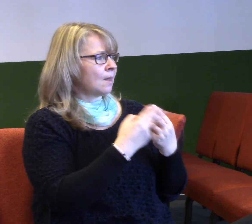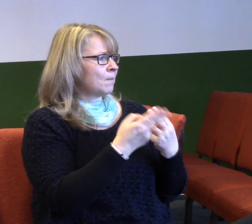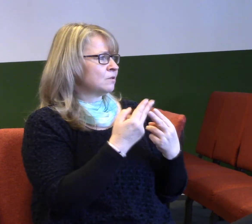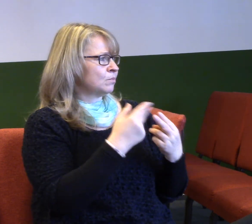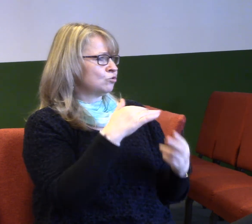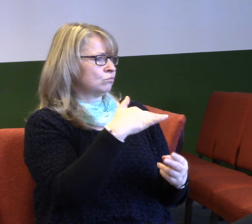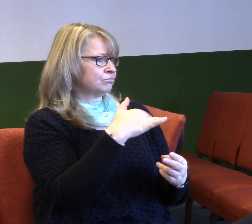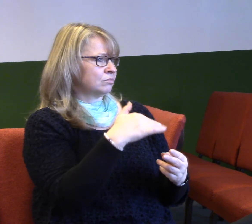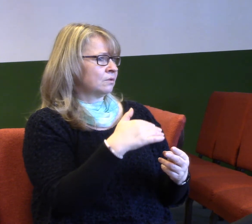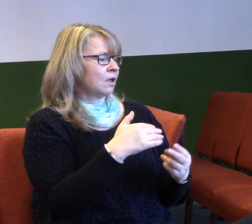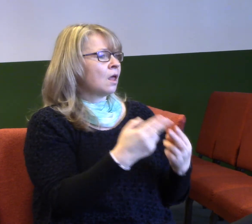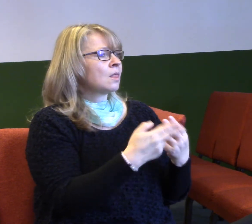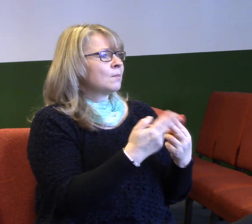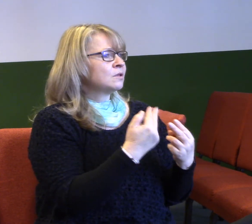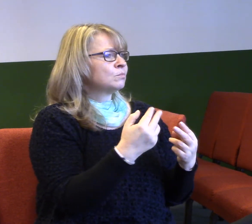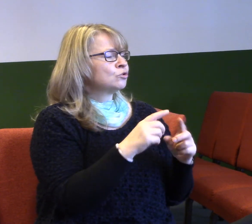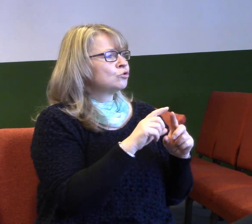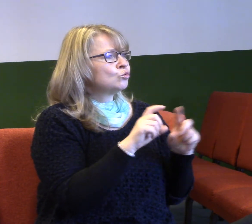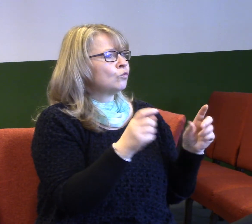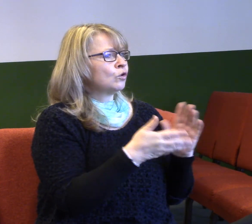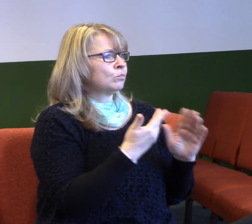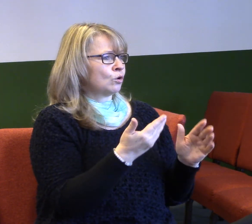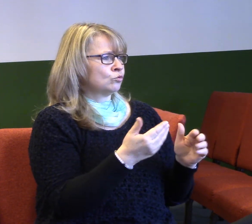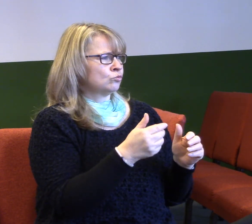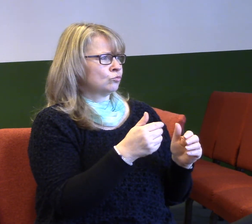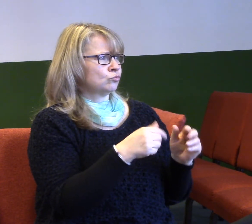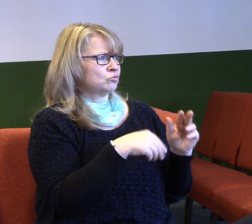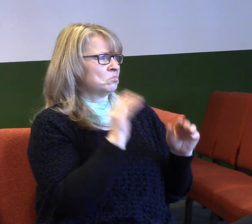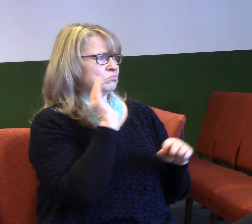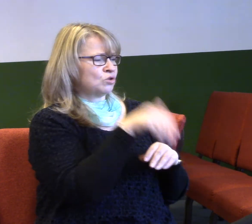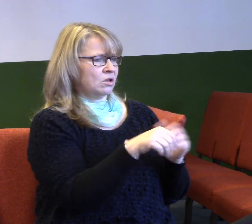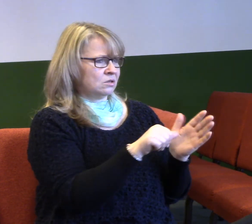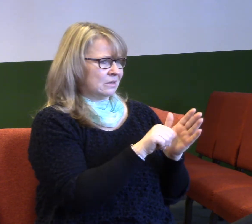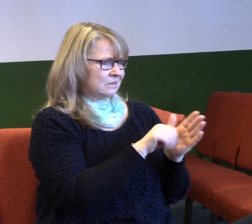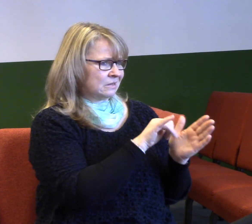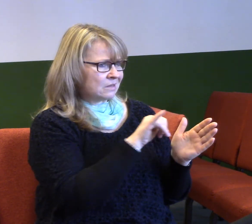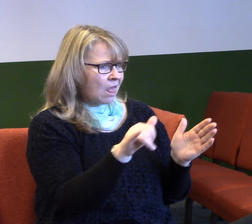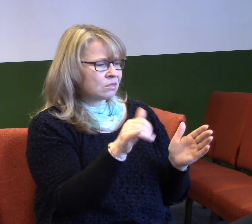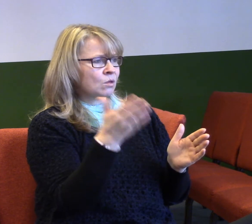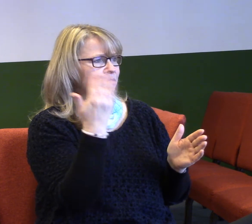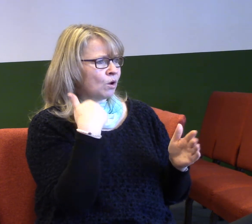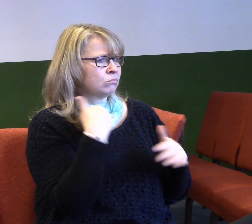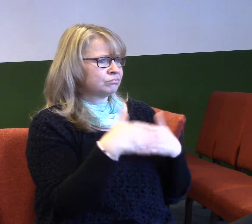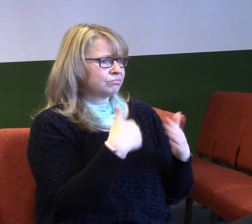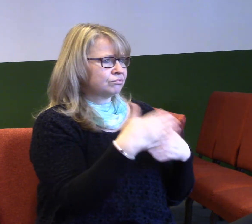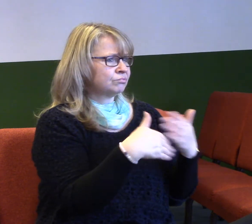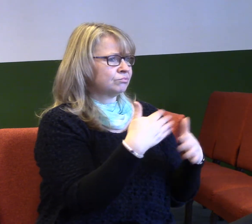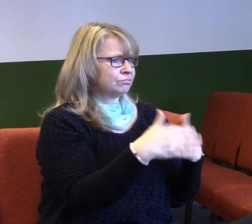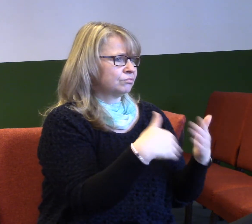reálné, protože už tady je tisíci let. Bylo v dobách před, ještě